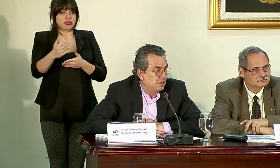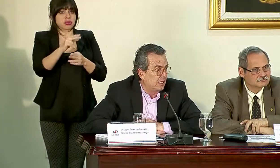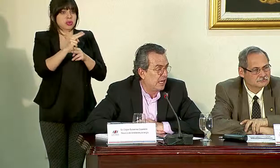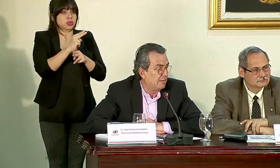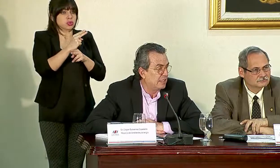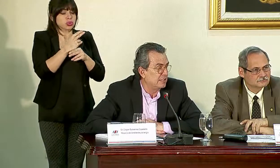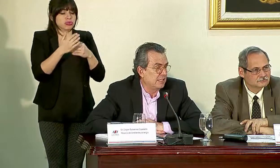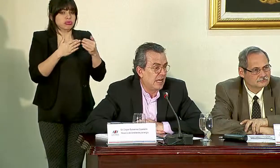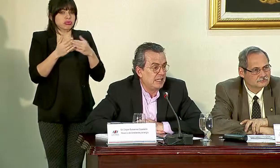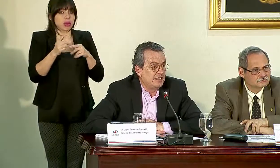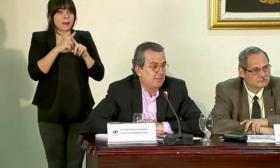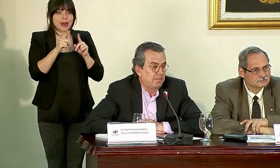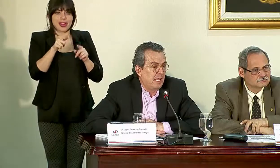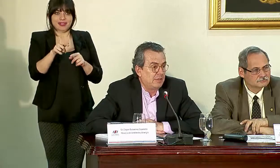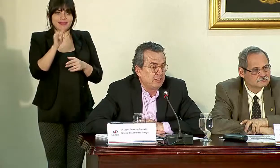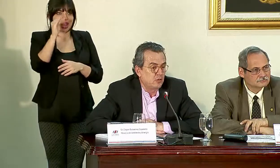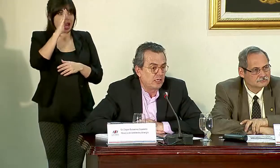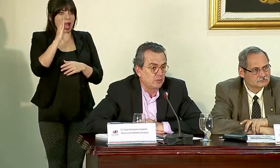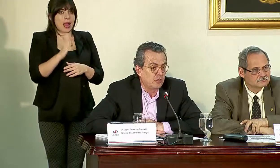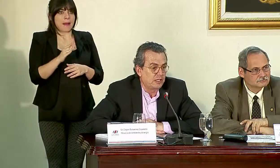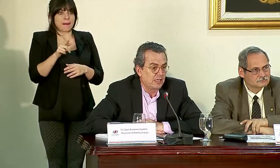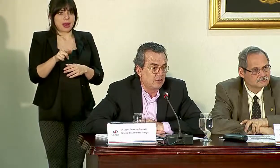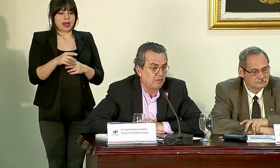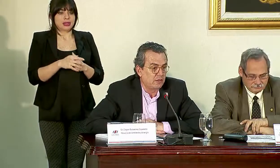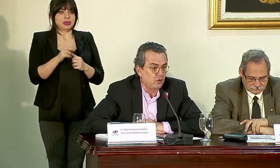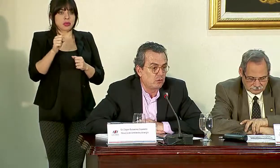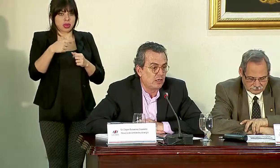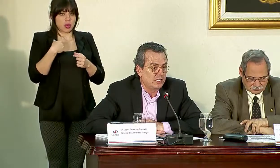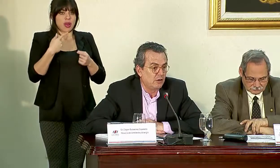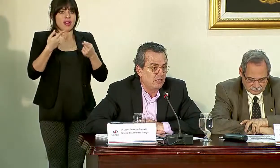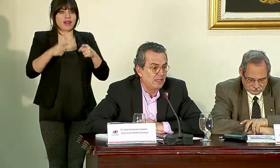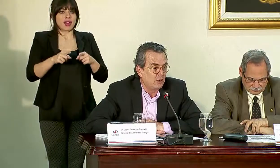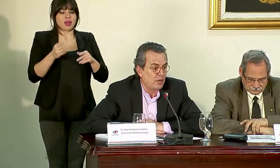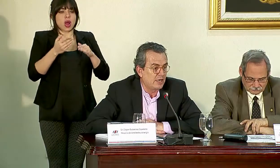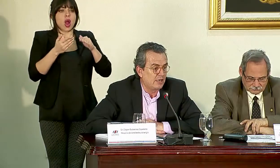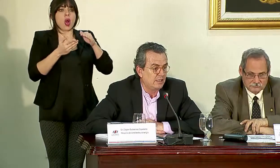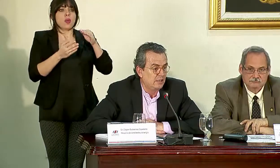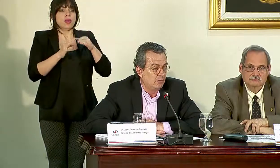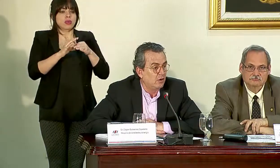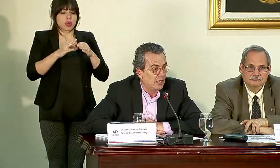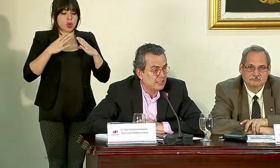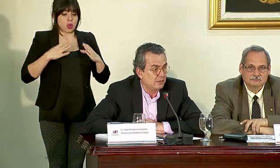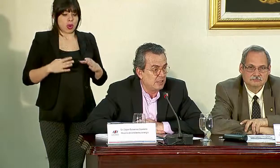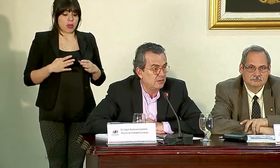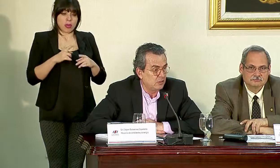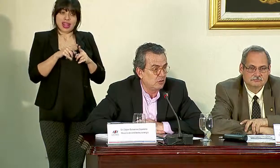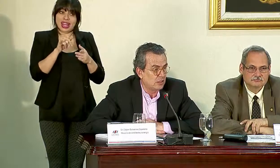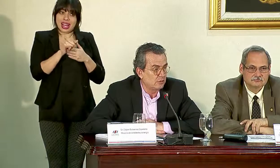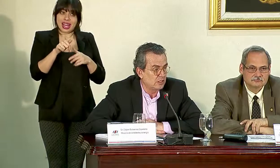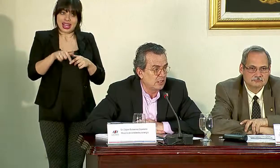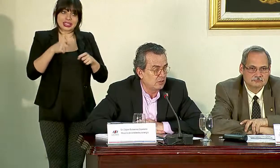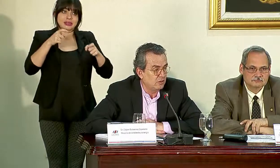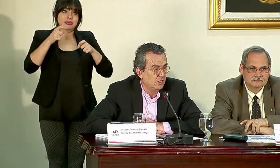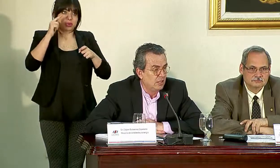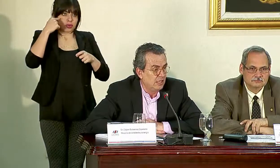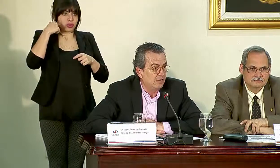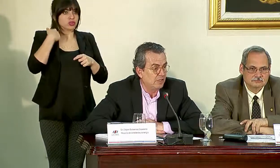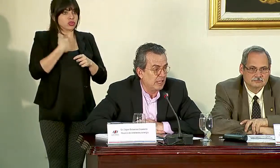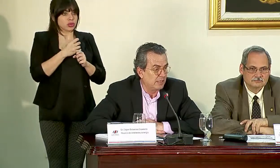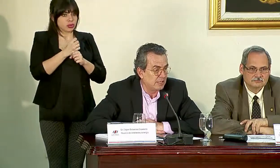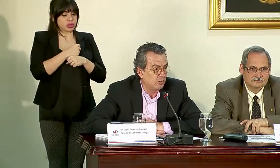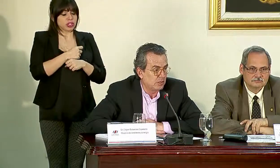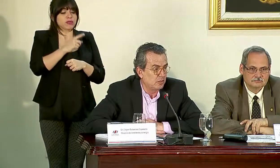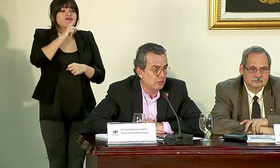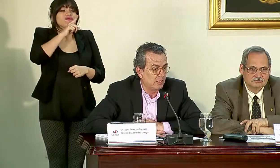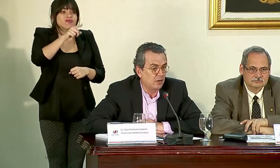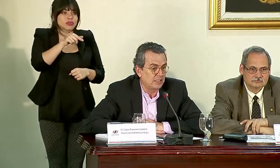jamás nadie pensó que eso podía tener un efecto acumulativo a nivel de cuenca. Bueno, en esta administración lo estamos haciendo y